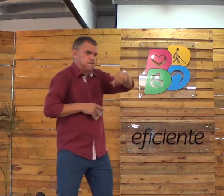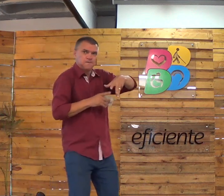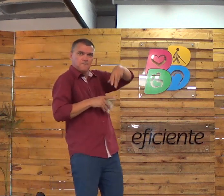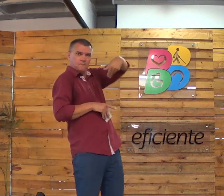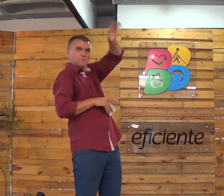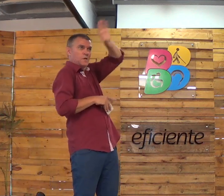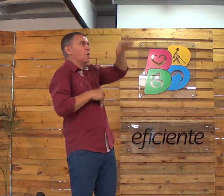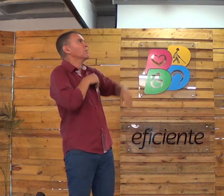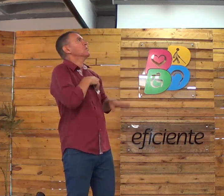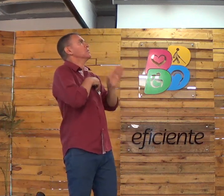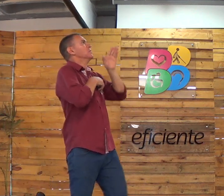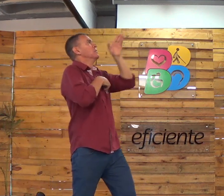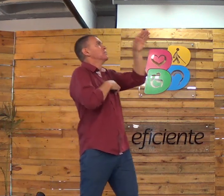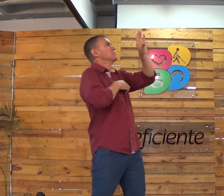minha alma se levanta, vai pro céu.